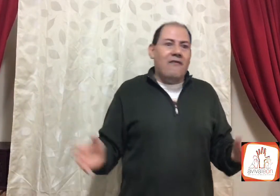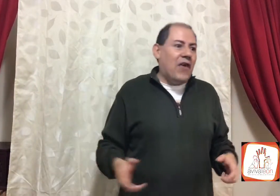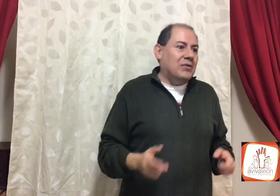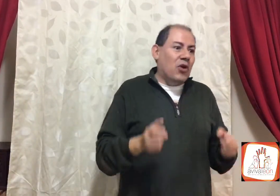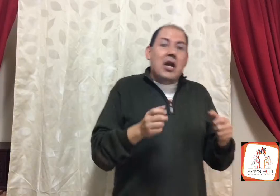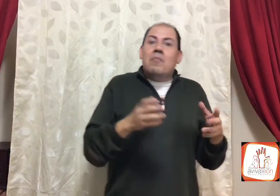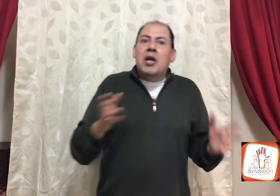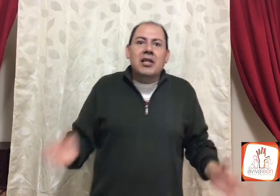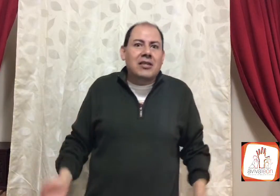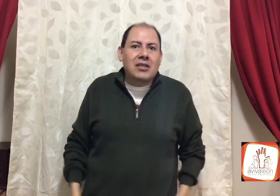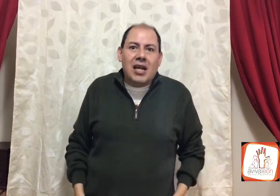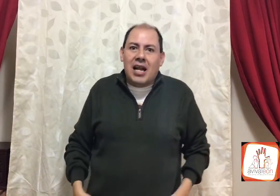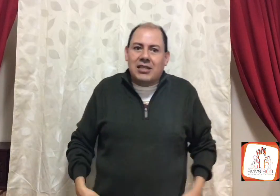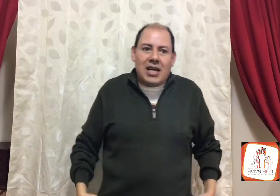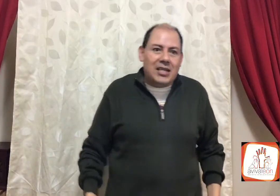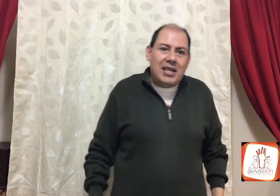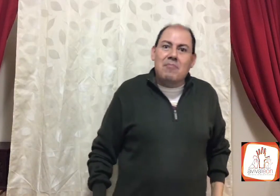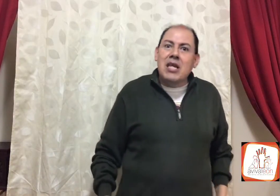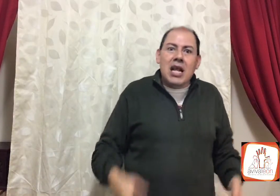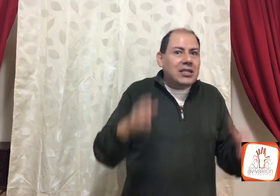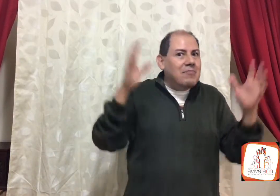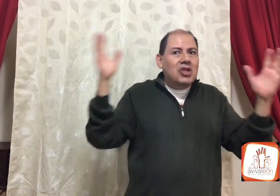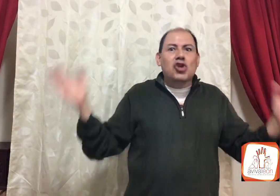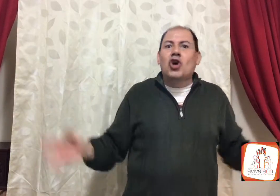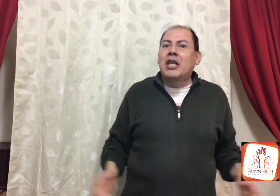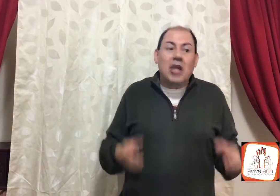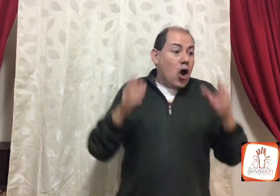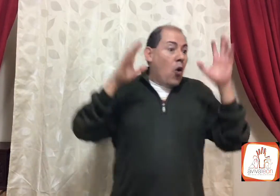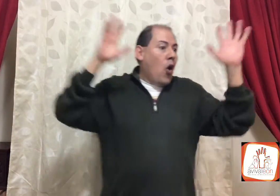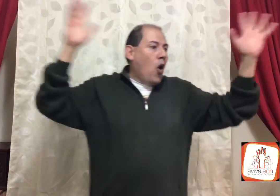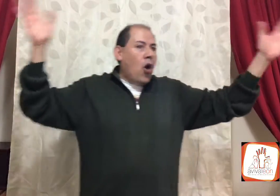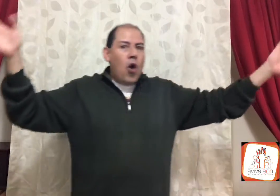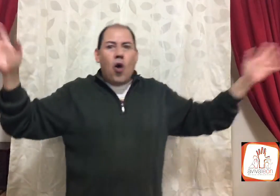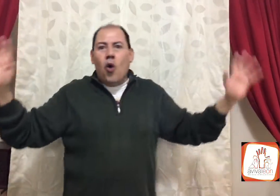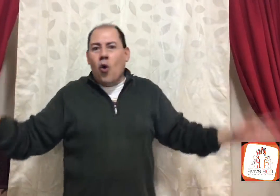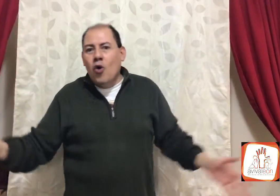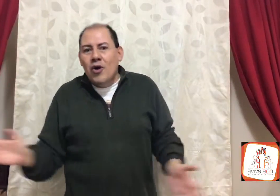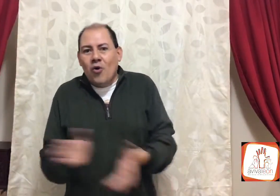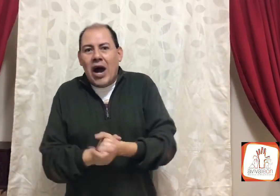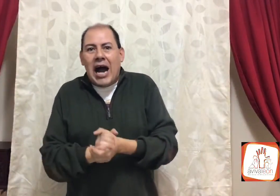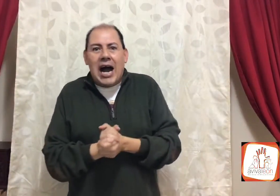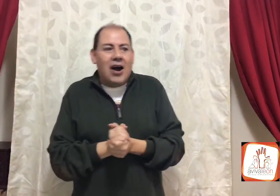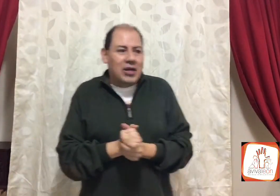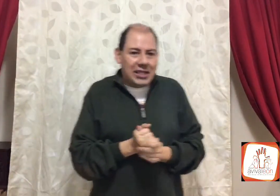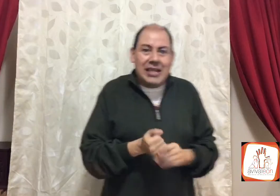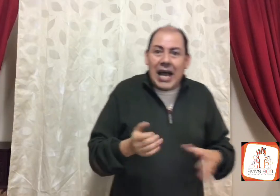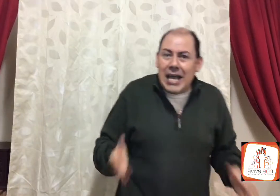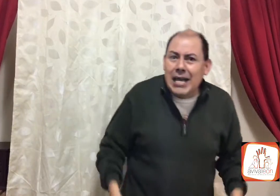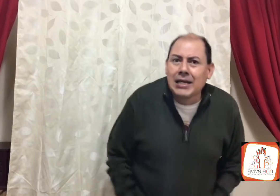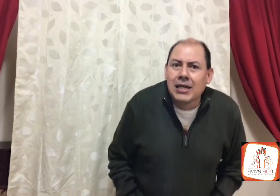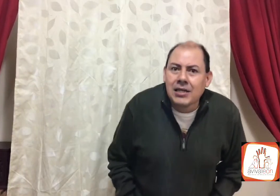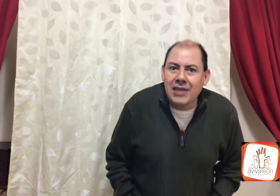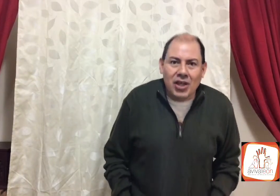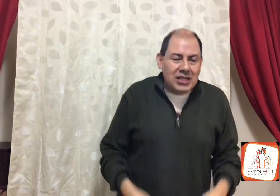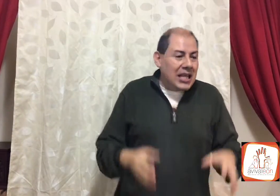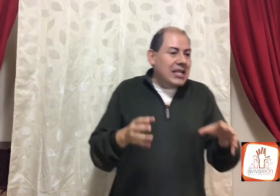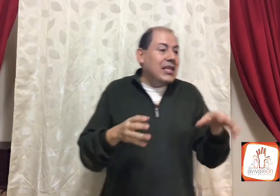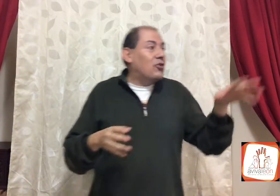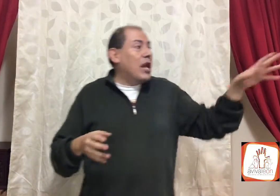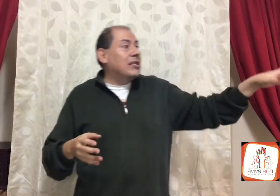en Facebook, vienes de esa iglesia que tiene miles de millones, ¡Uh! ¡Uh! ¡Wow! Estás ahí, y entonces le dicen, tú eres